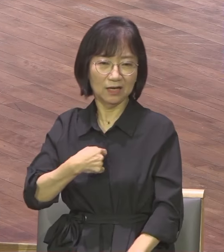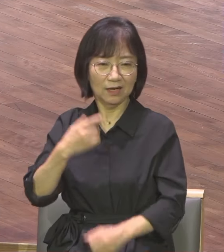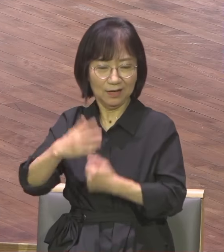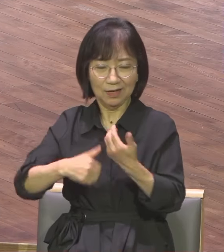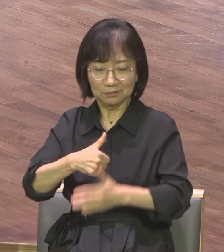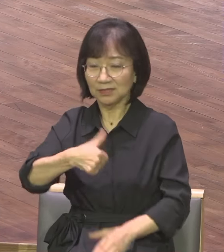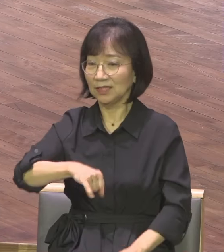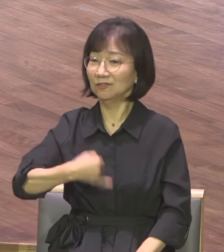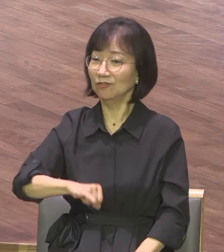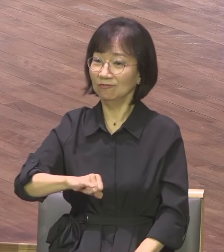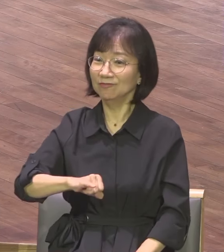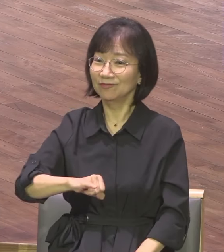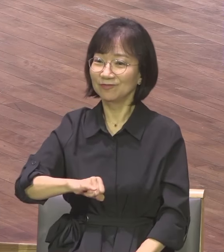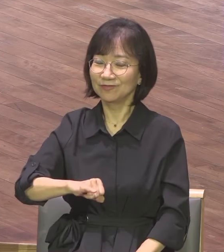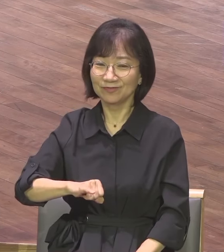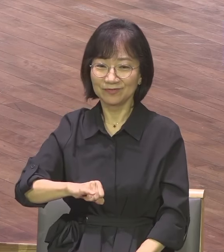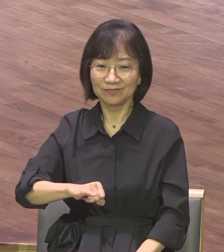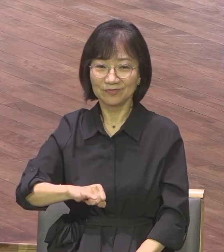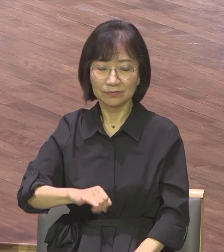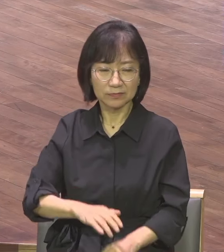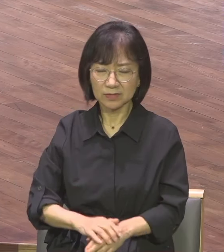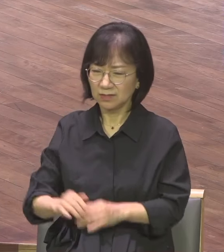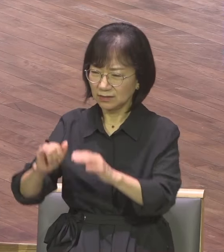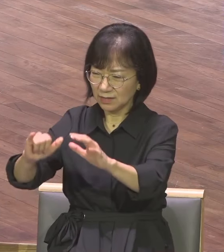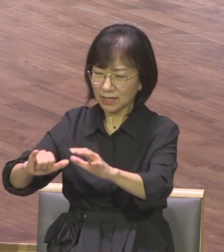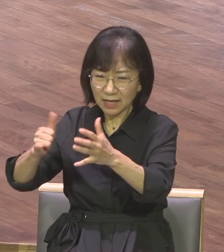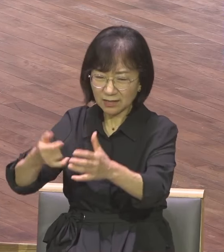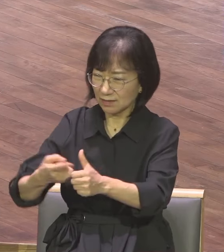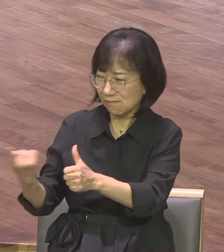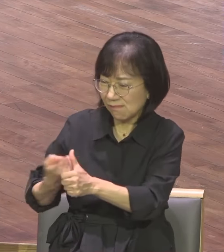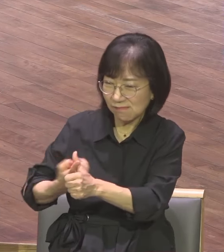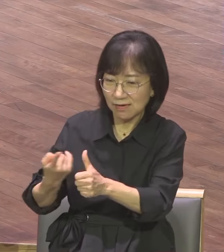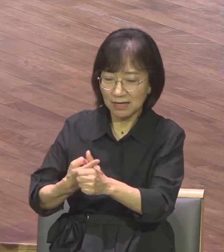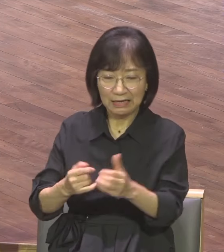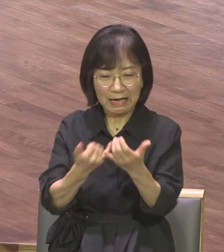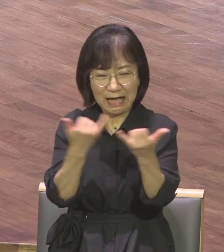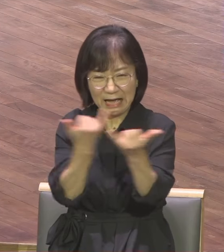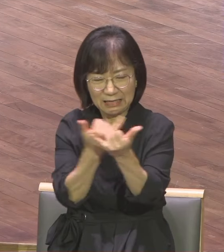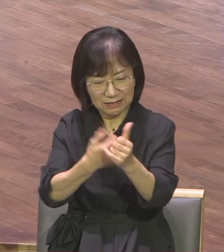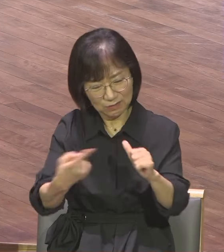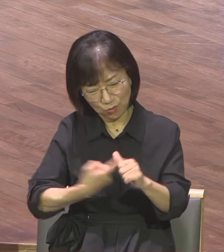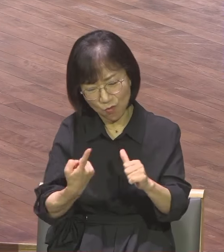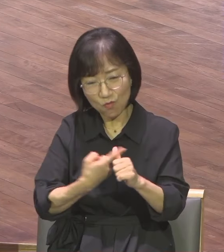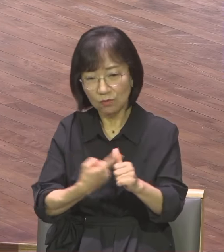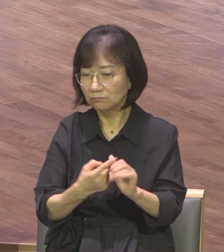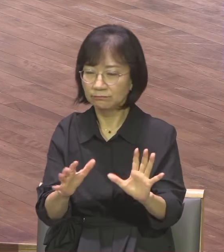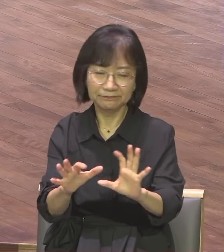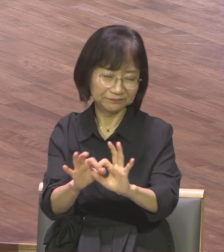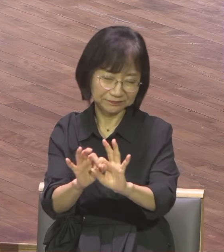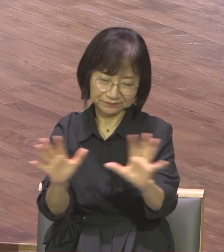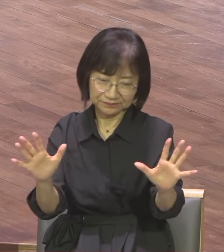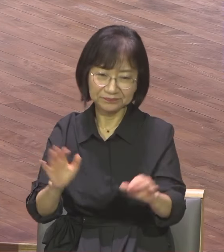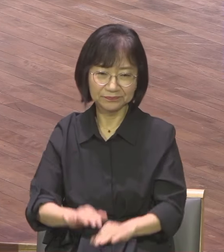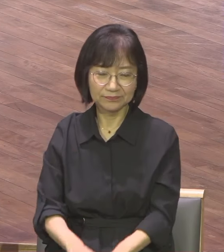세상의 매스컴이 일가 친척이 뭐라도 거기에 귀담아 들을 필요 없어요